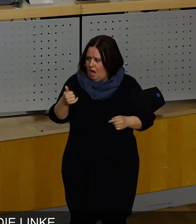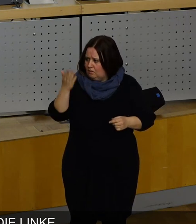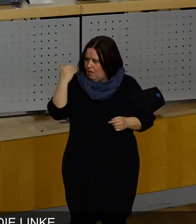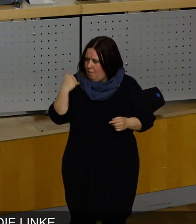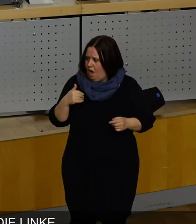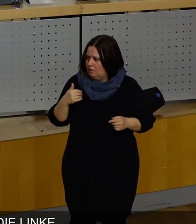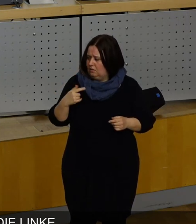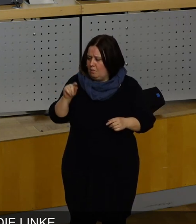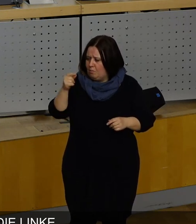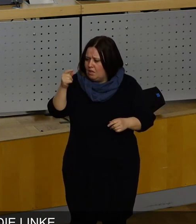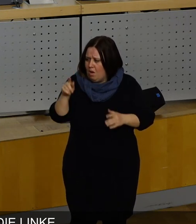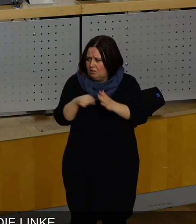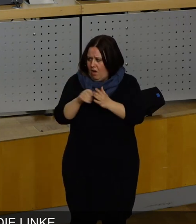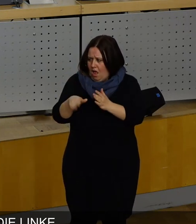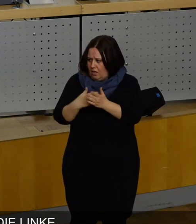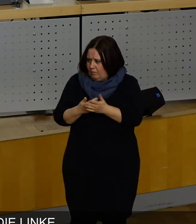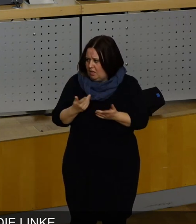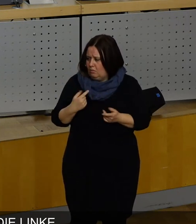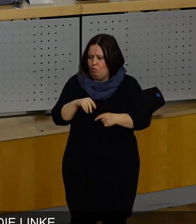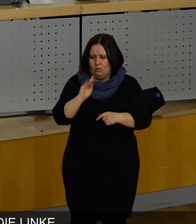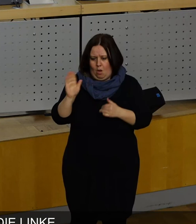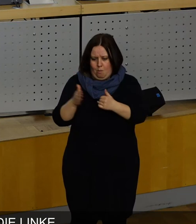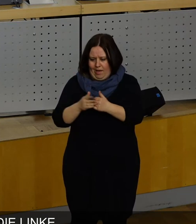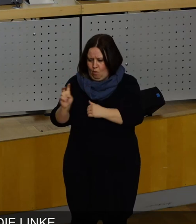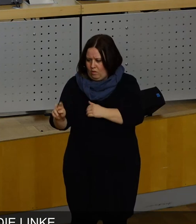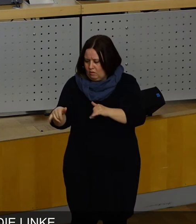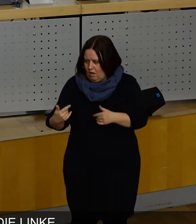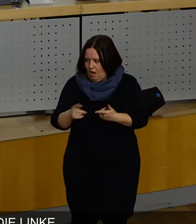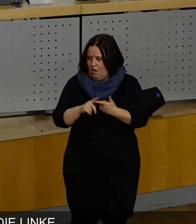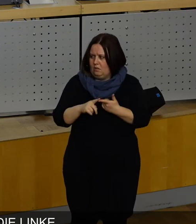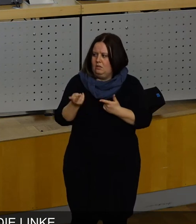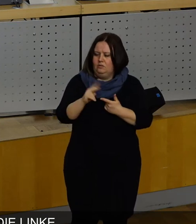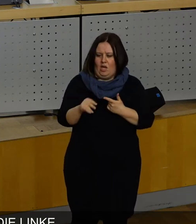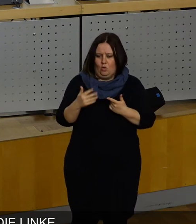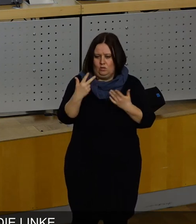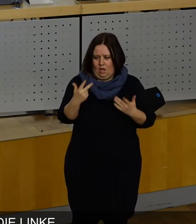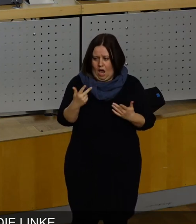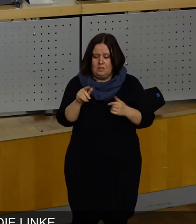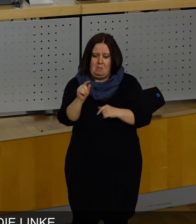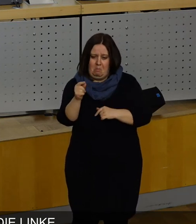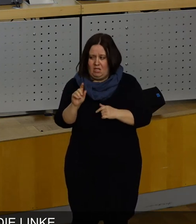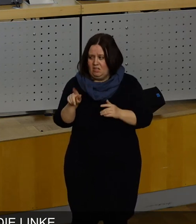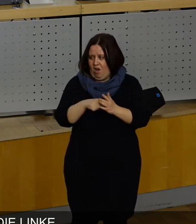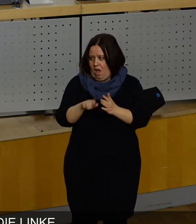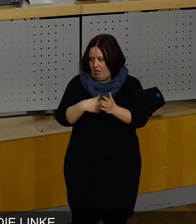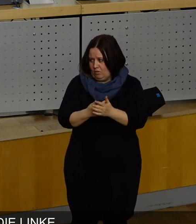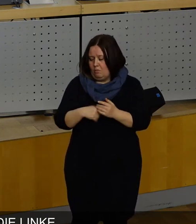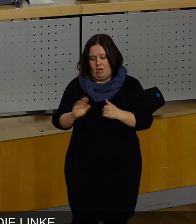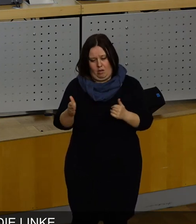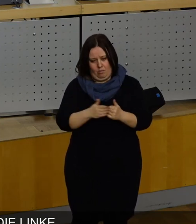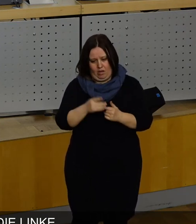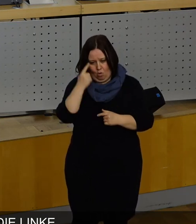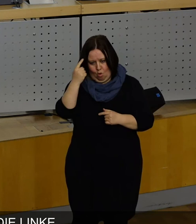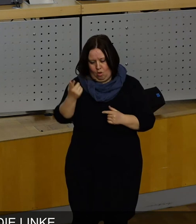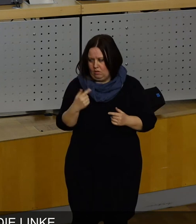2001, minimales Wahlergebnis, Sie hatten einen Beigeordneten. Dann hatten wir 2008, minimales Wahlergebnis, Sie hatten